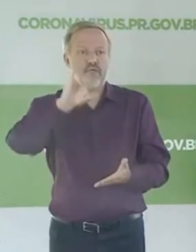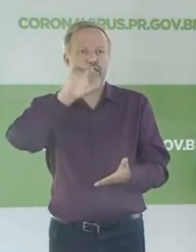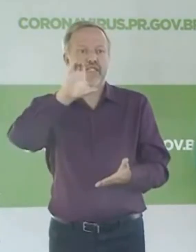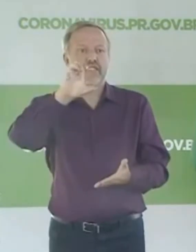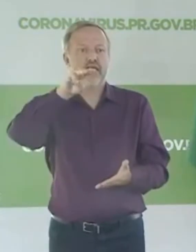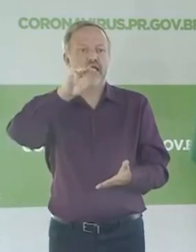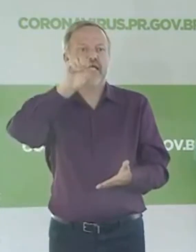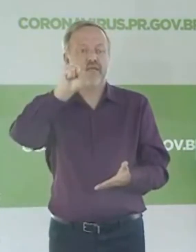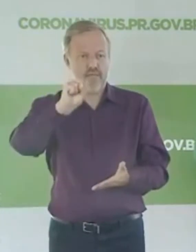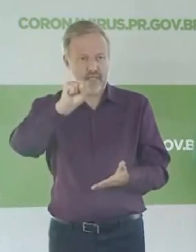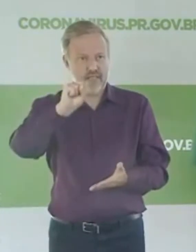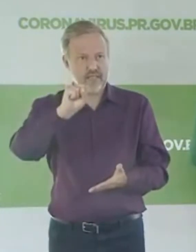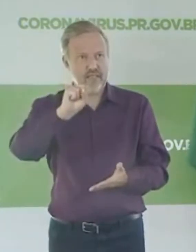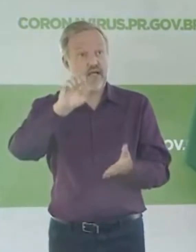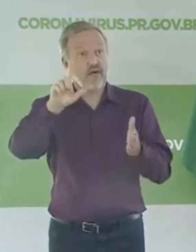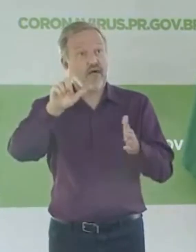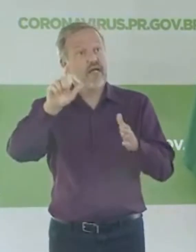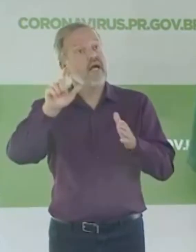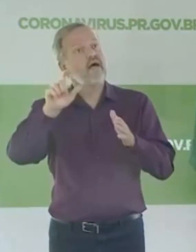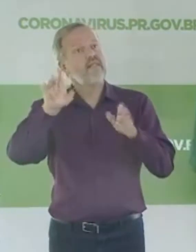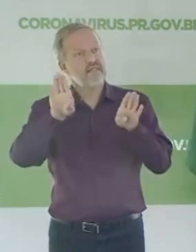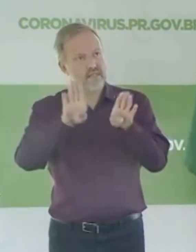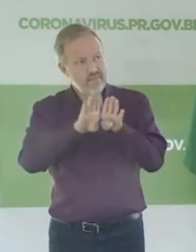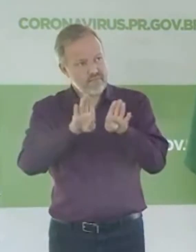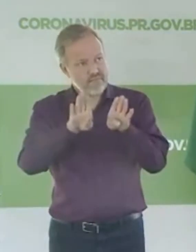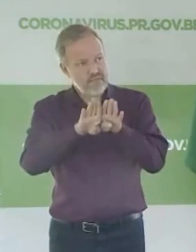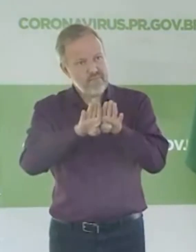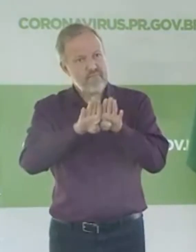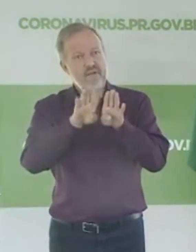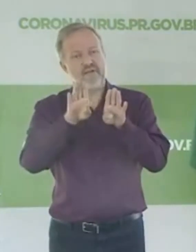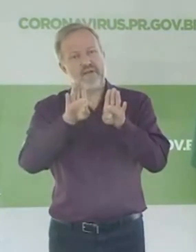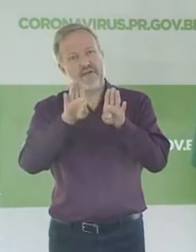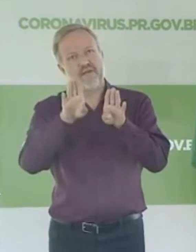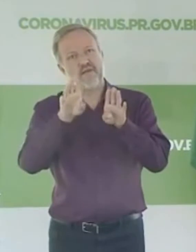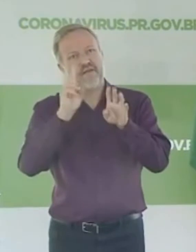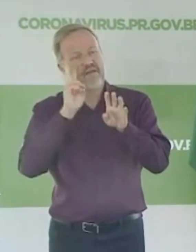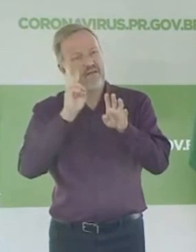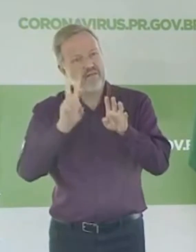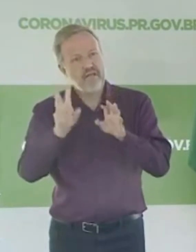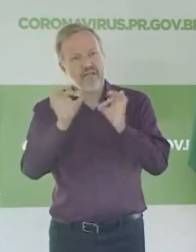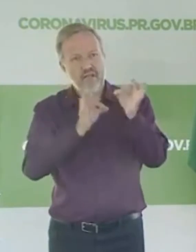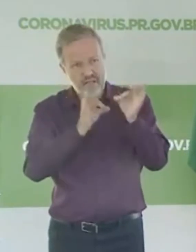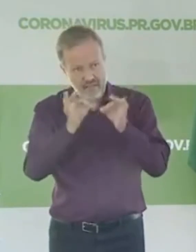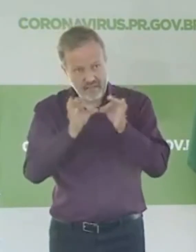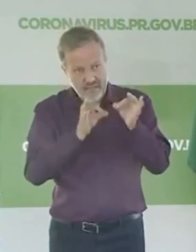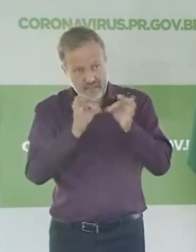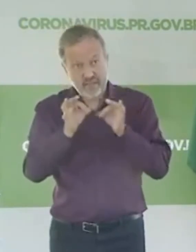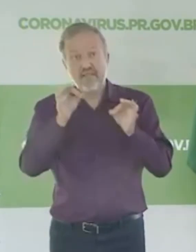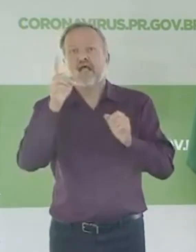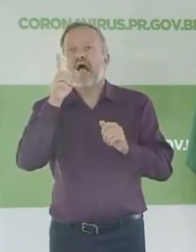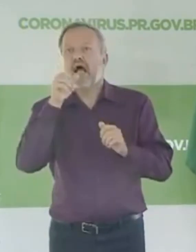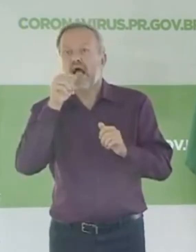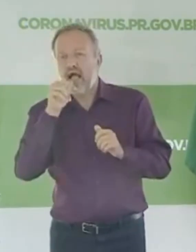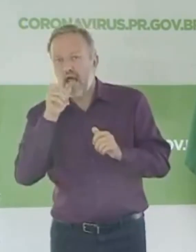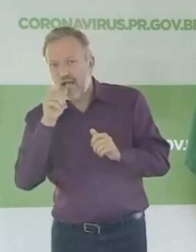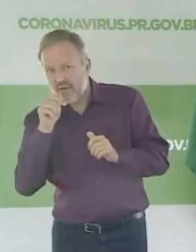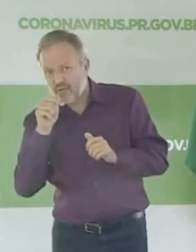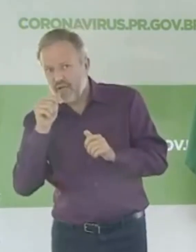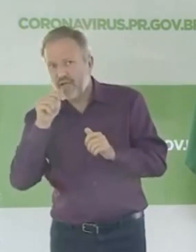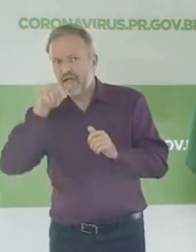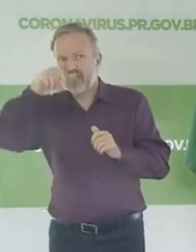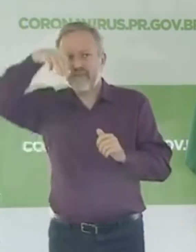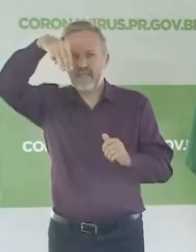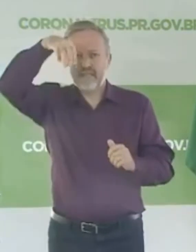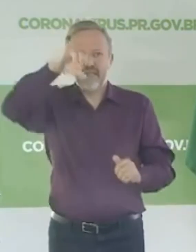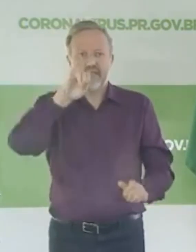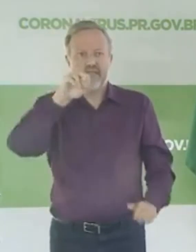questão da substituição tributária da água. Isso é uma situação que está sendo levada em conta e o secretário da Fazenda, água mineral, o secretário da Fazenda está tratando esse assunto